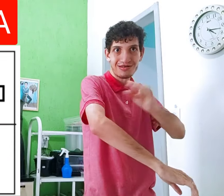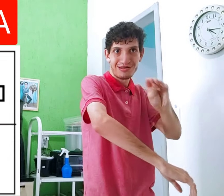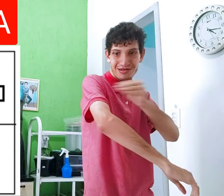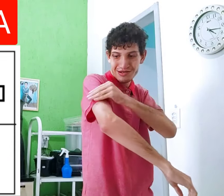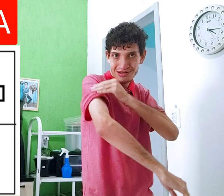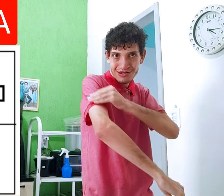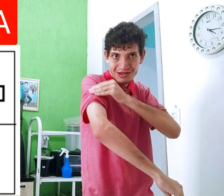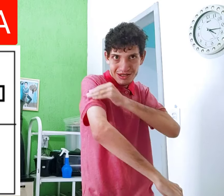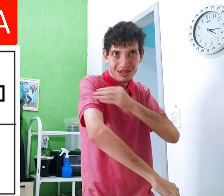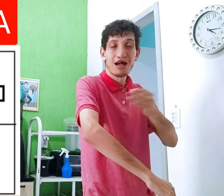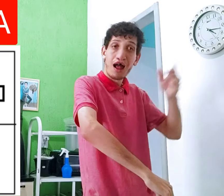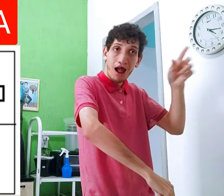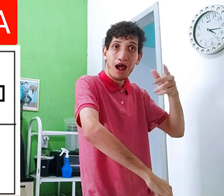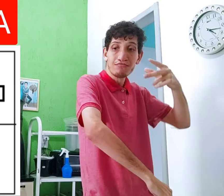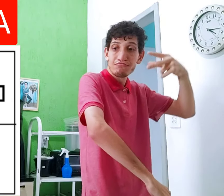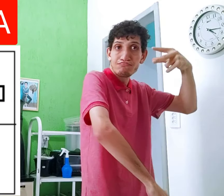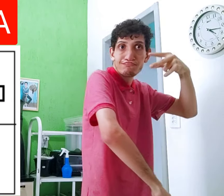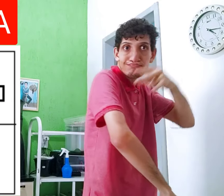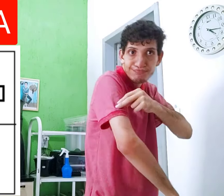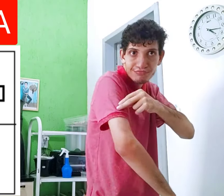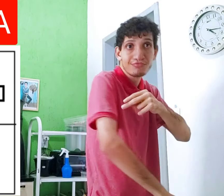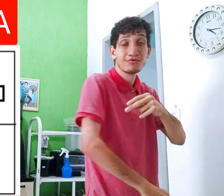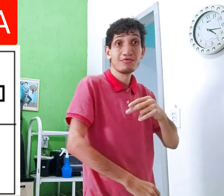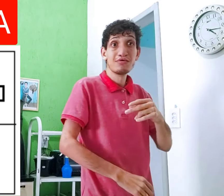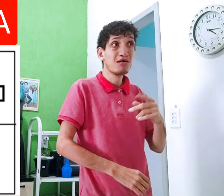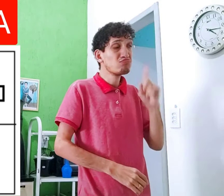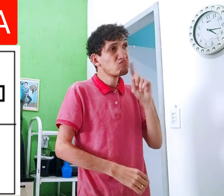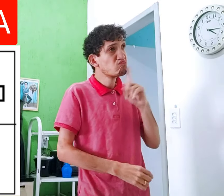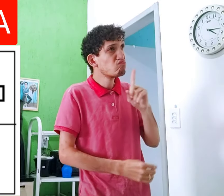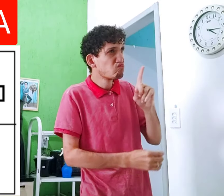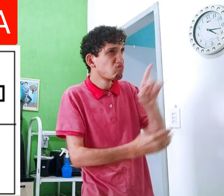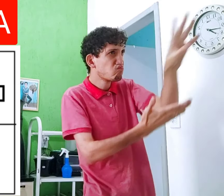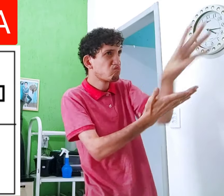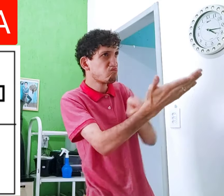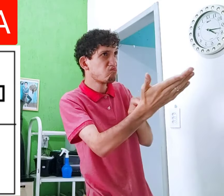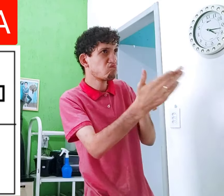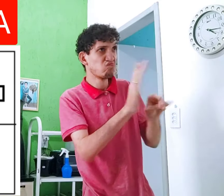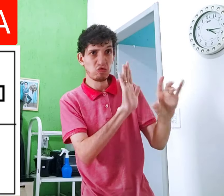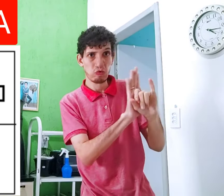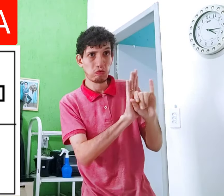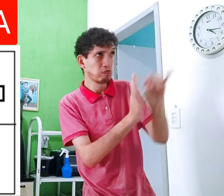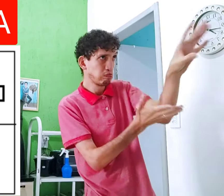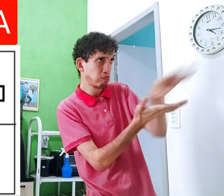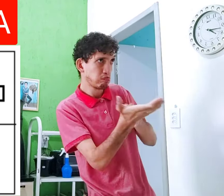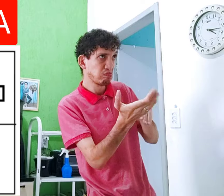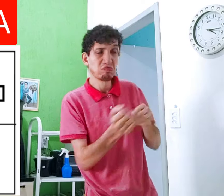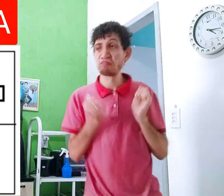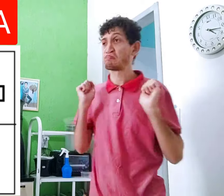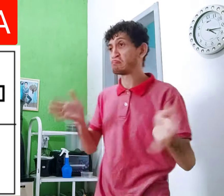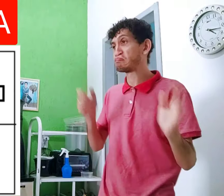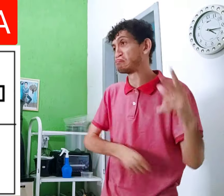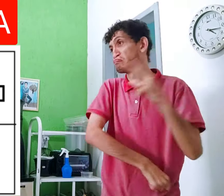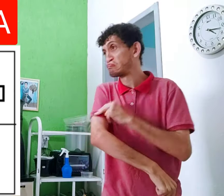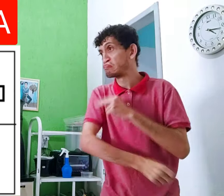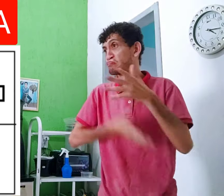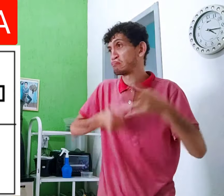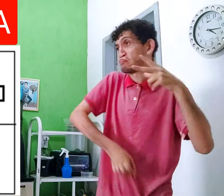para tirar fãs, para fazer vacina. foi lá e apoiou. Eu sou o pior movimento, sou icônico, o pessoal